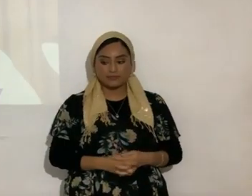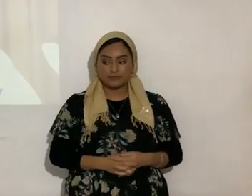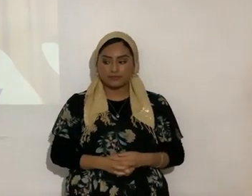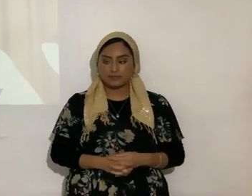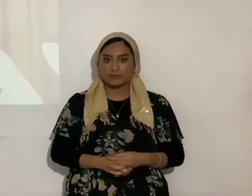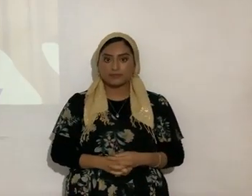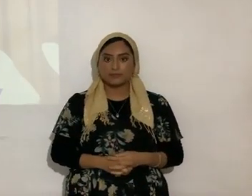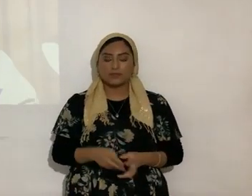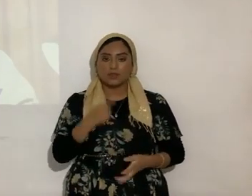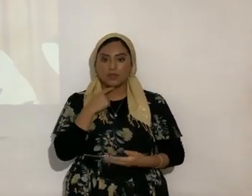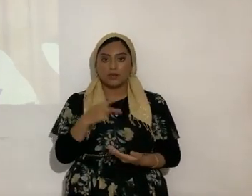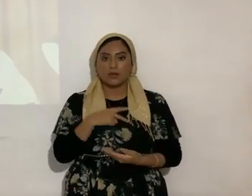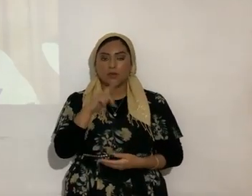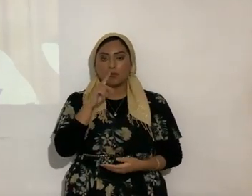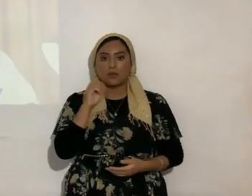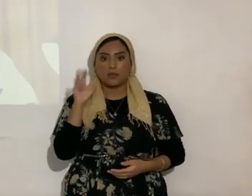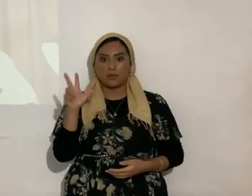bueno, dice el Salmo 103, verso 3,